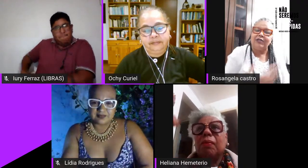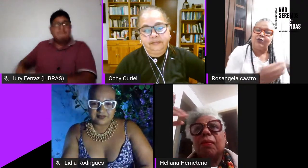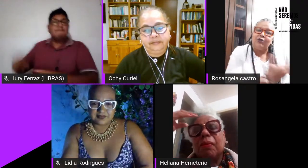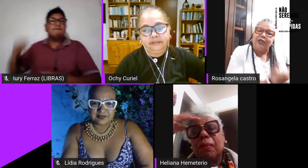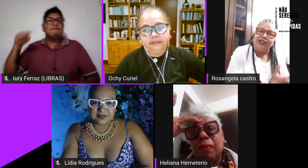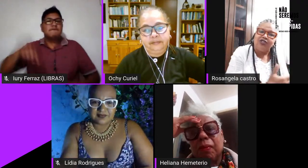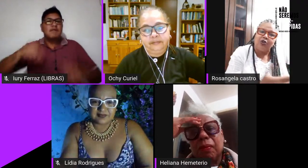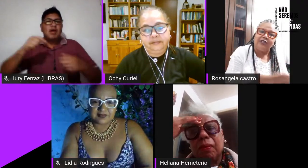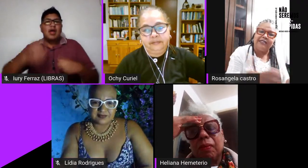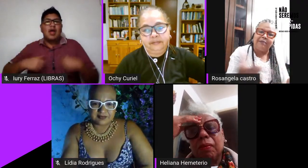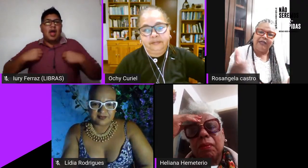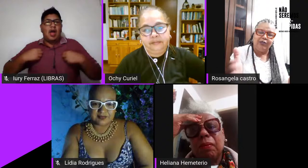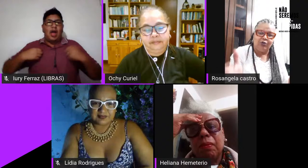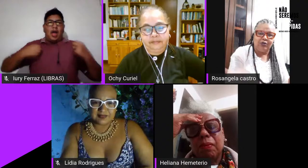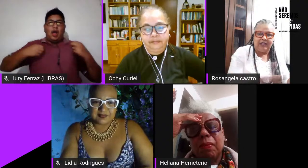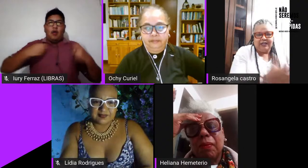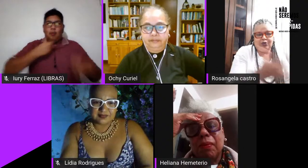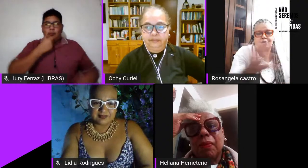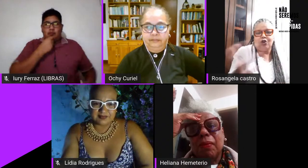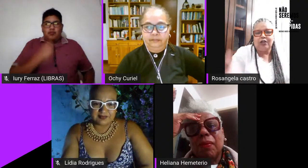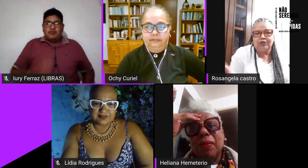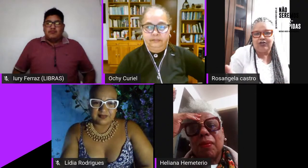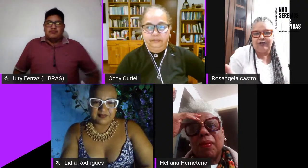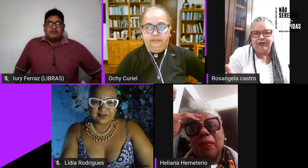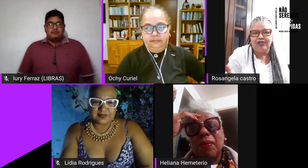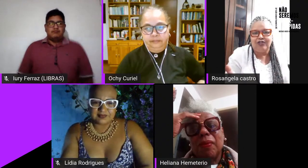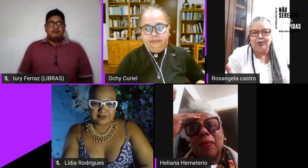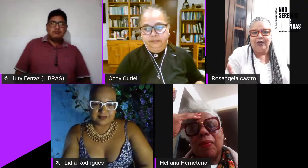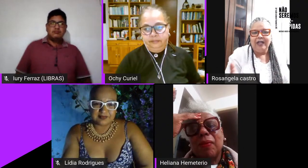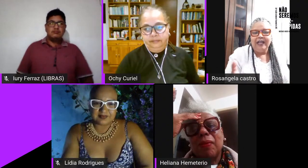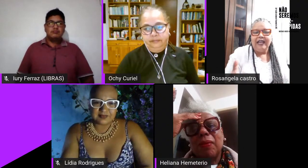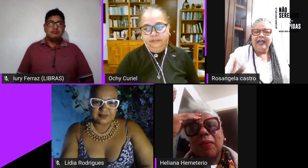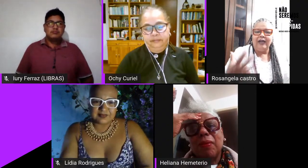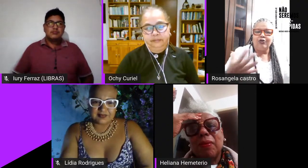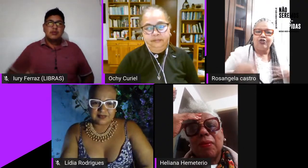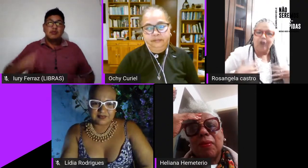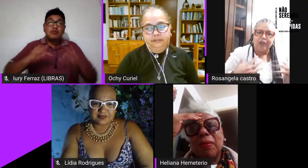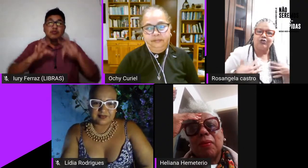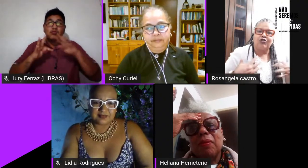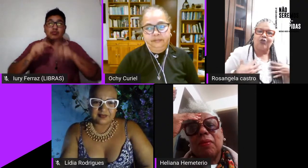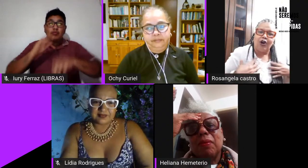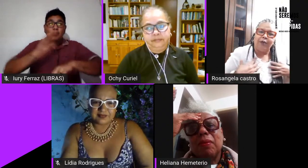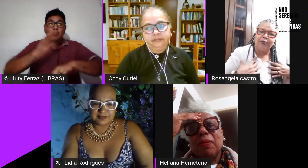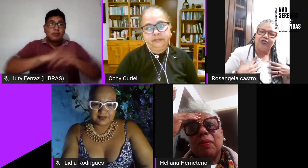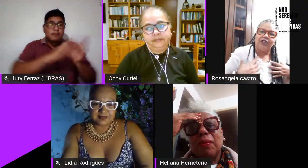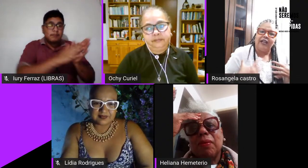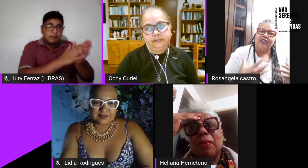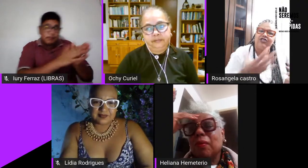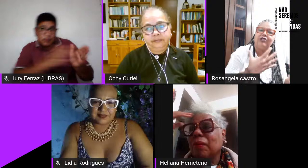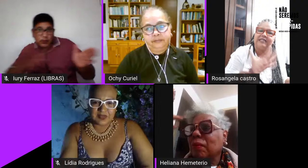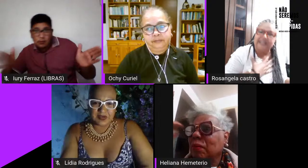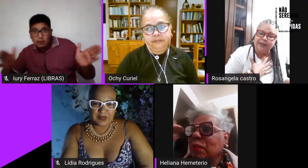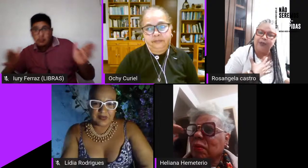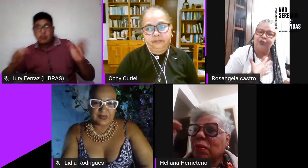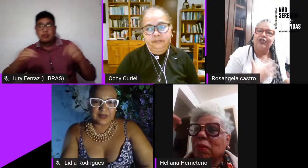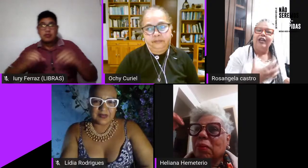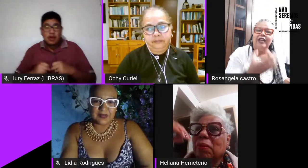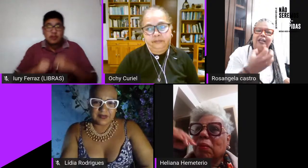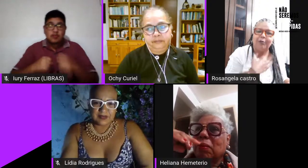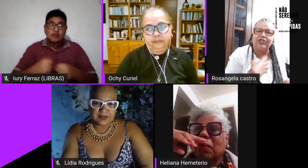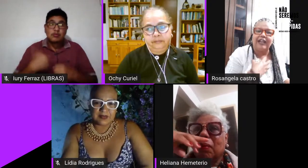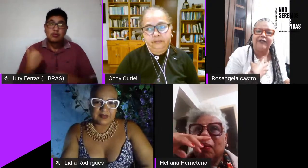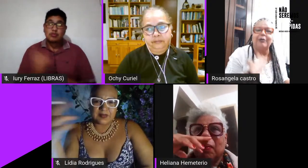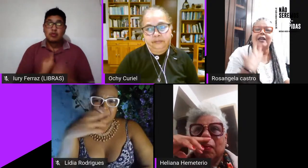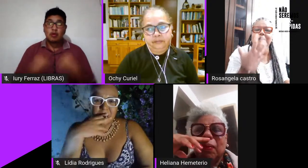machão então durante todo esse período do nosso ativismo os nossos corpos tinham símbolos